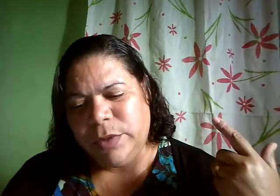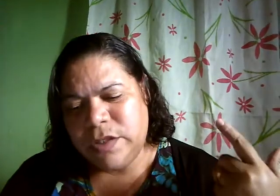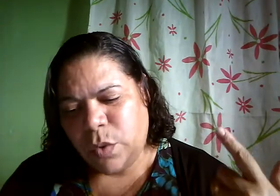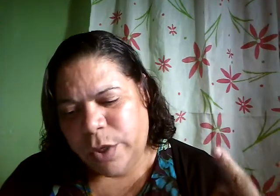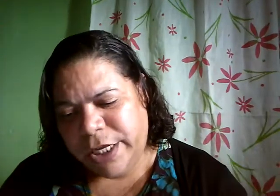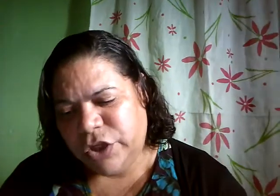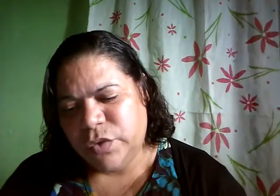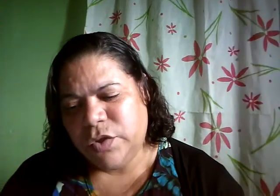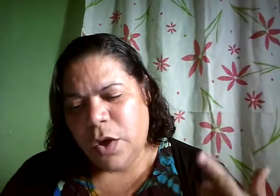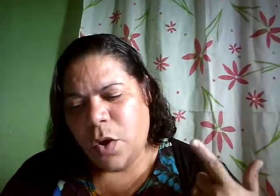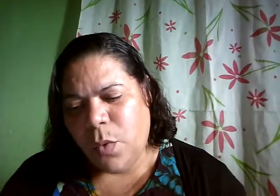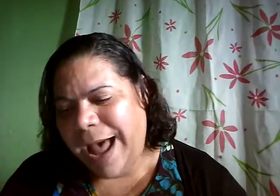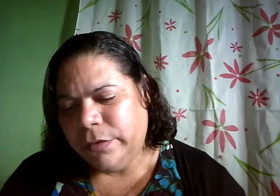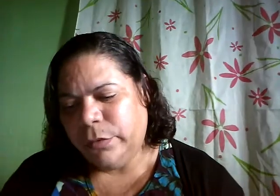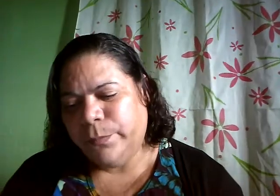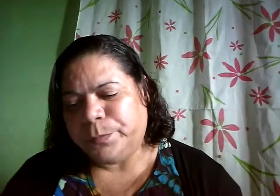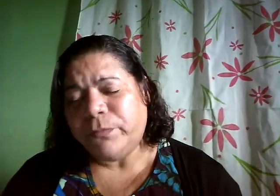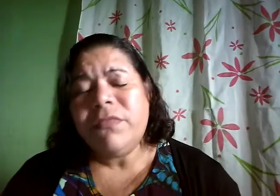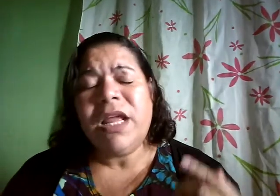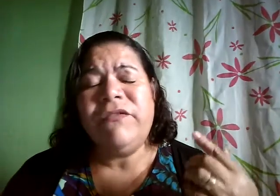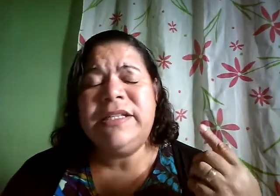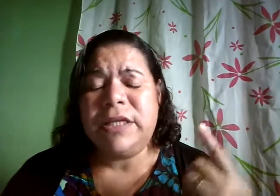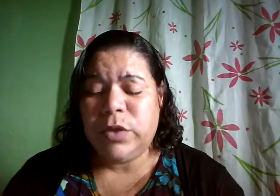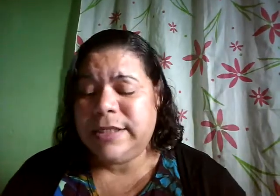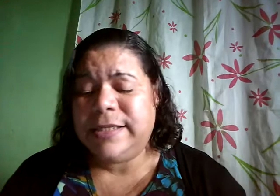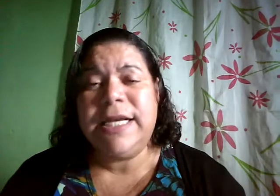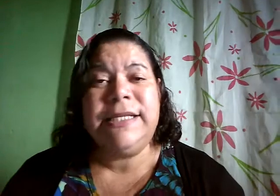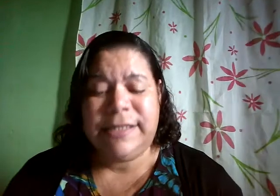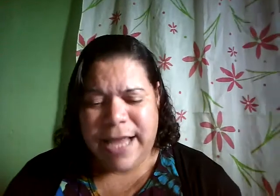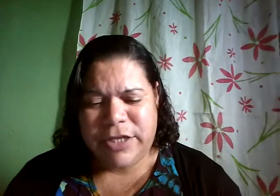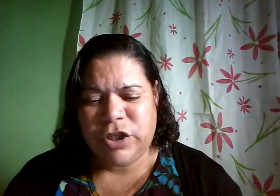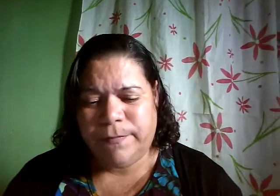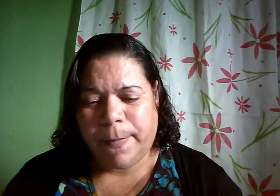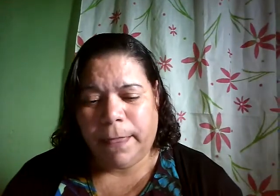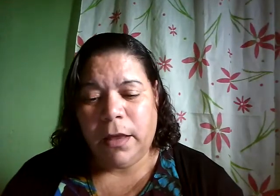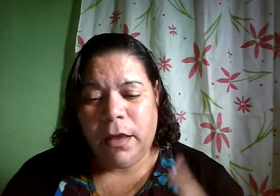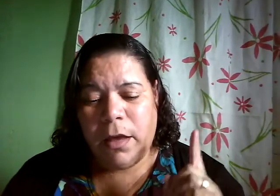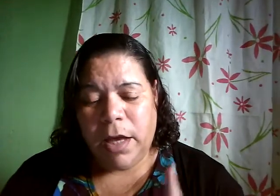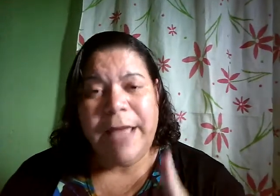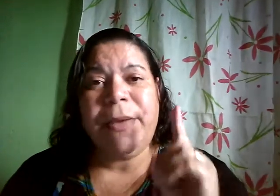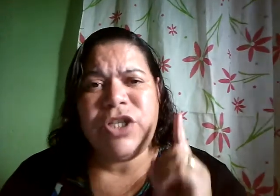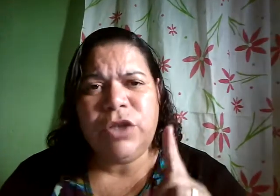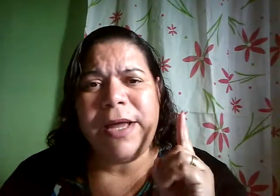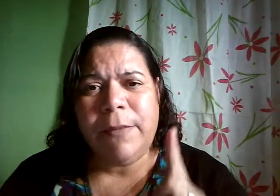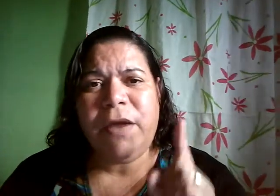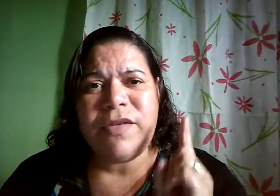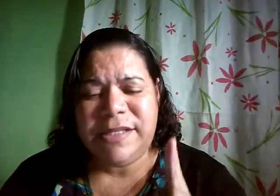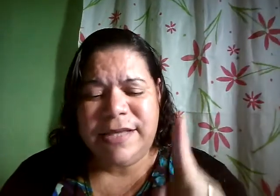Coríntios 4 versículo 16 e 17 repetindo aqui para vocês